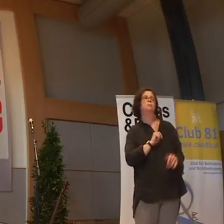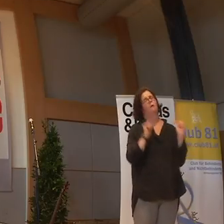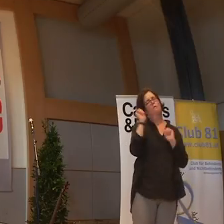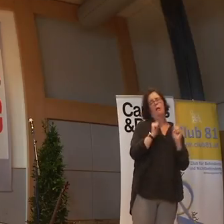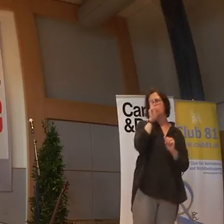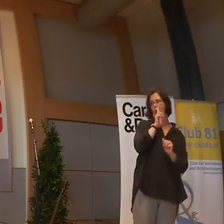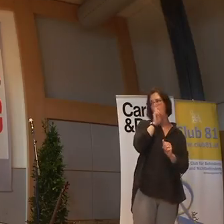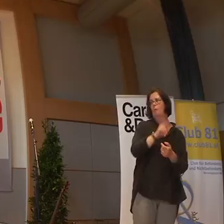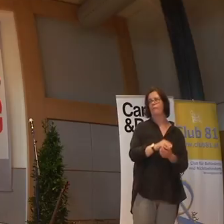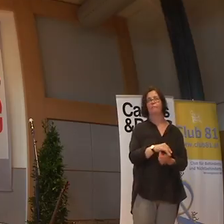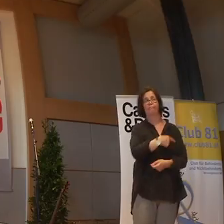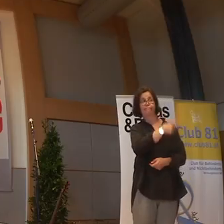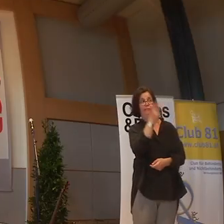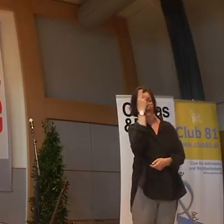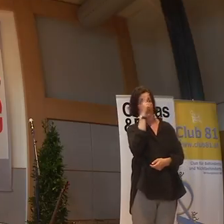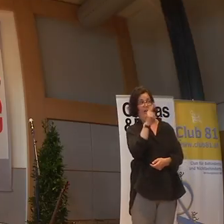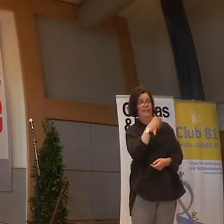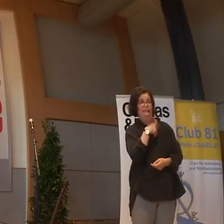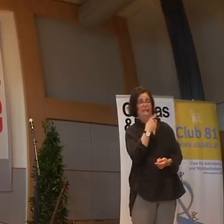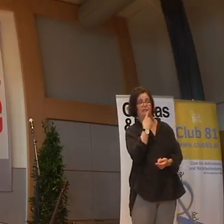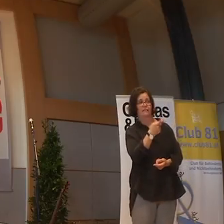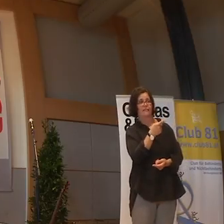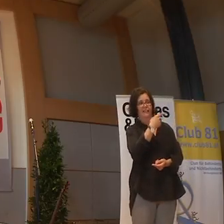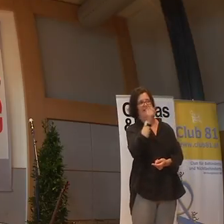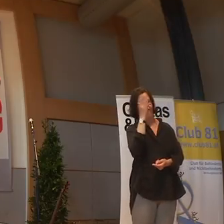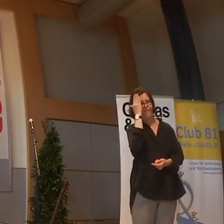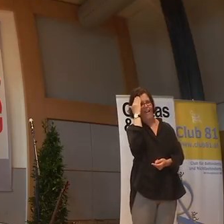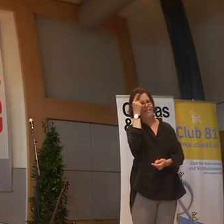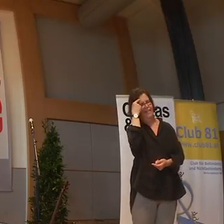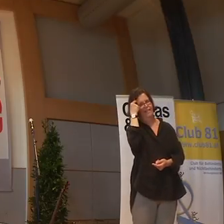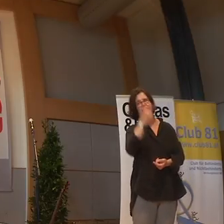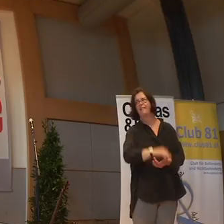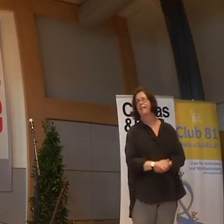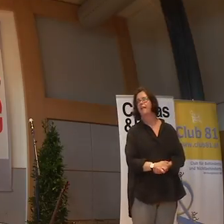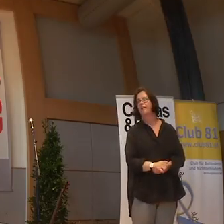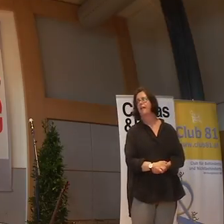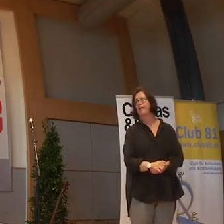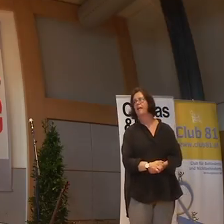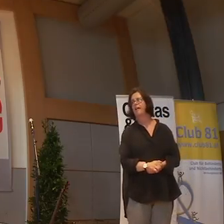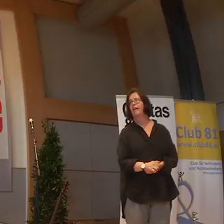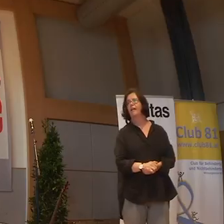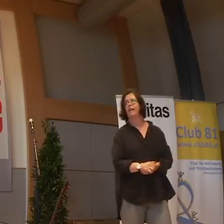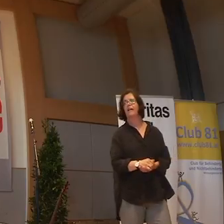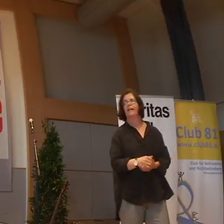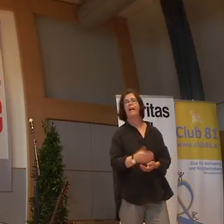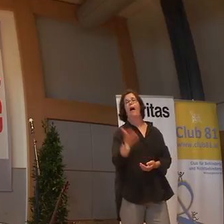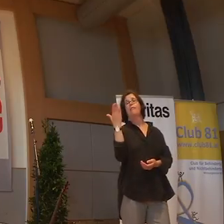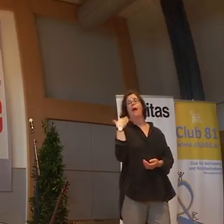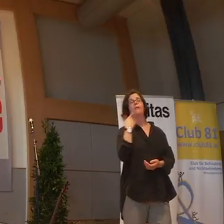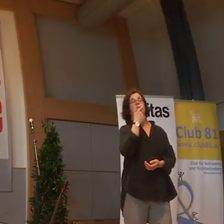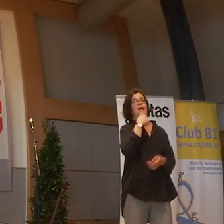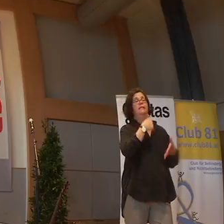die Herren, in der Runde anreden, Sie werden sich wahrscheinlich erinnern, an ihr 16-jähriges Ich,